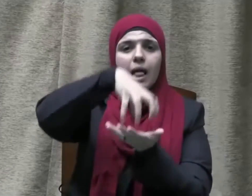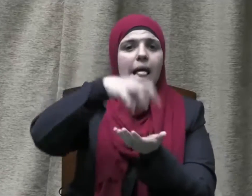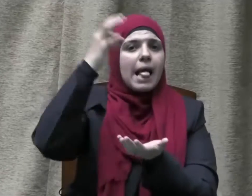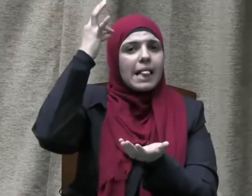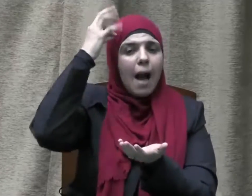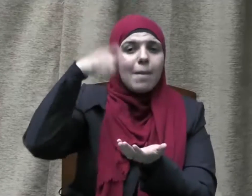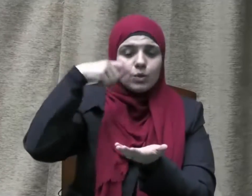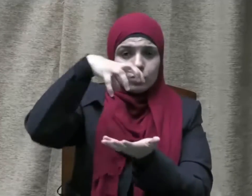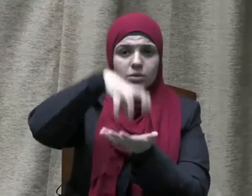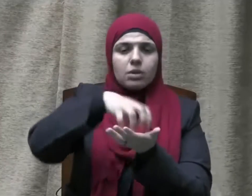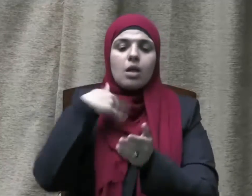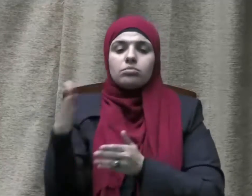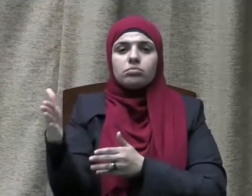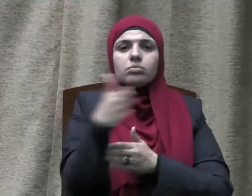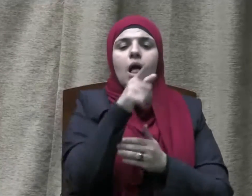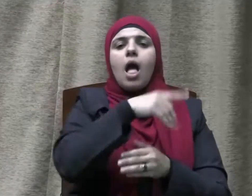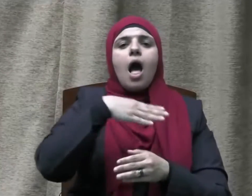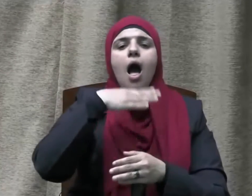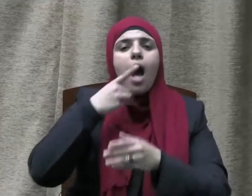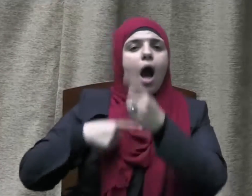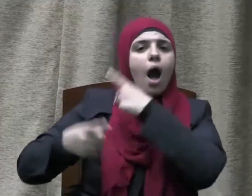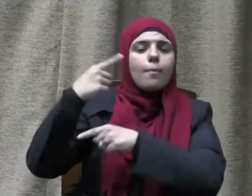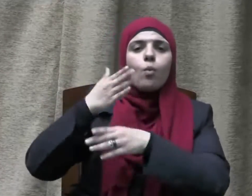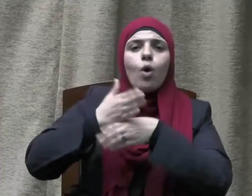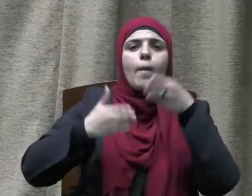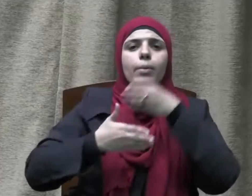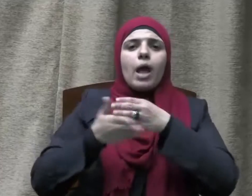قبلة أبيه إبراهيم عليه السلام